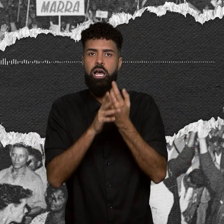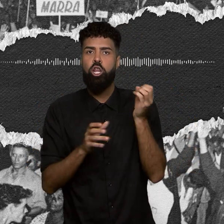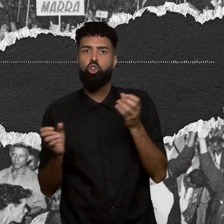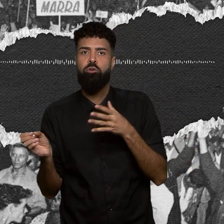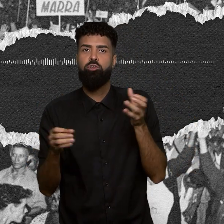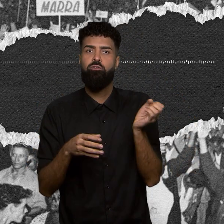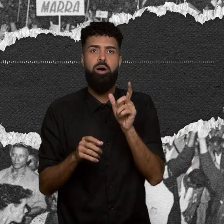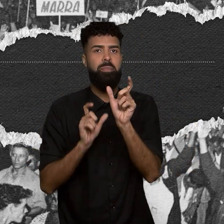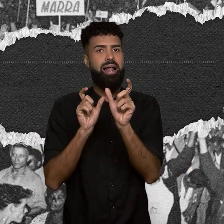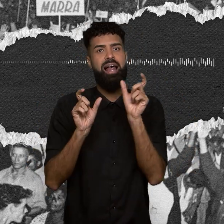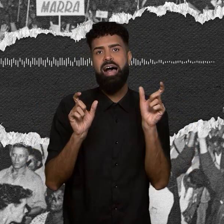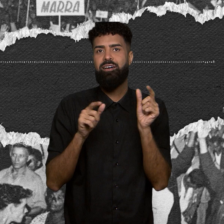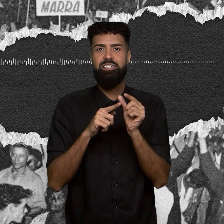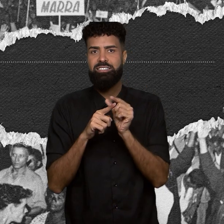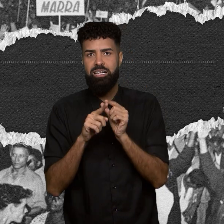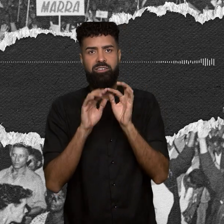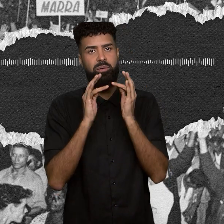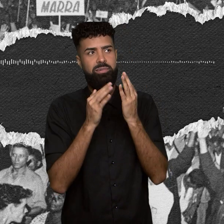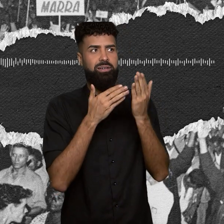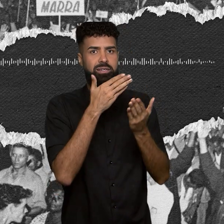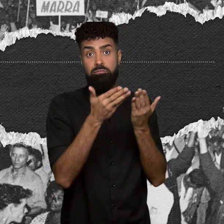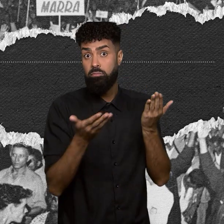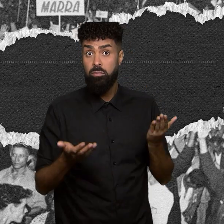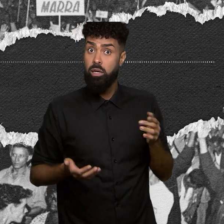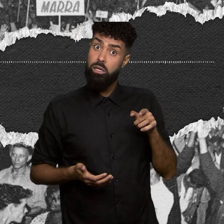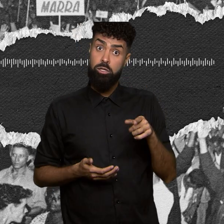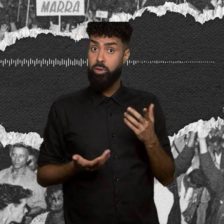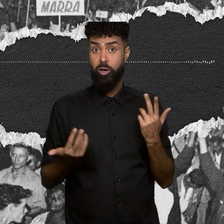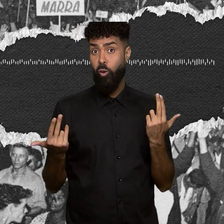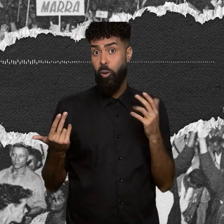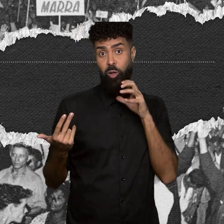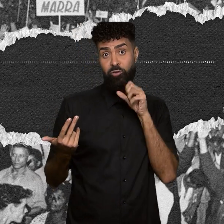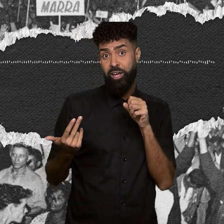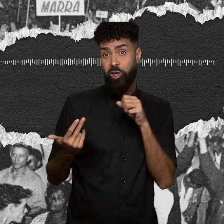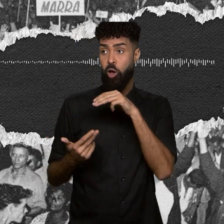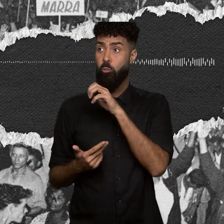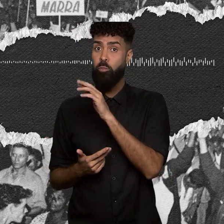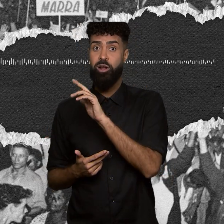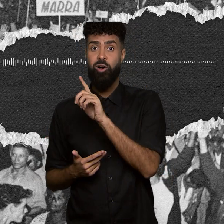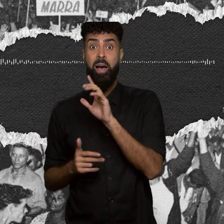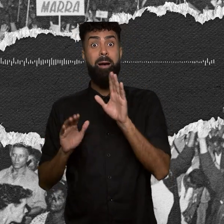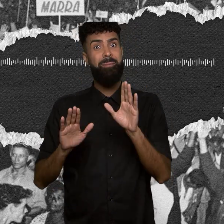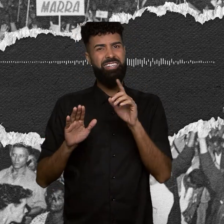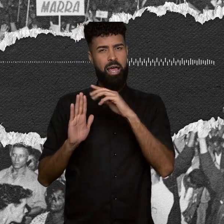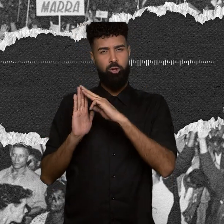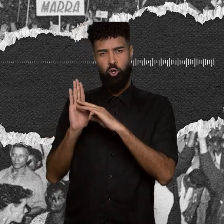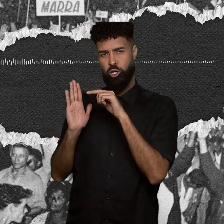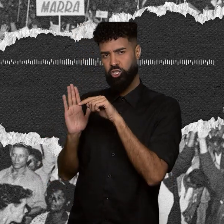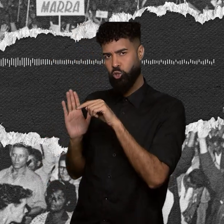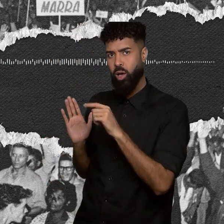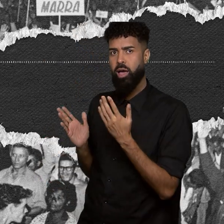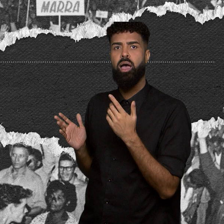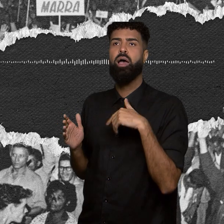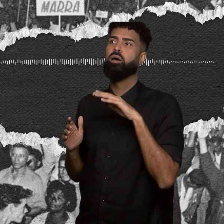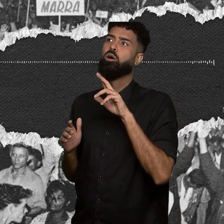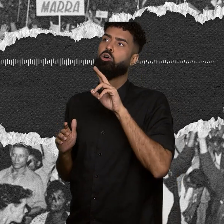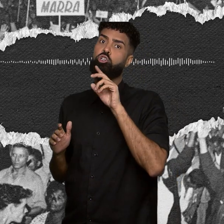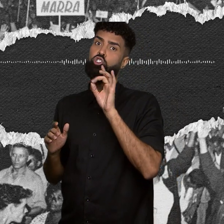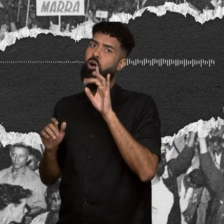sílabas das famílias das sílabas. Isso era igual. Só que, na metodologia do MOBRAW, você só fazia isso. A gente